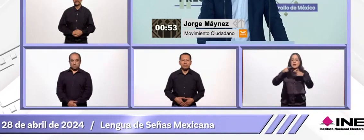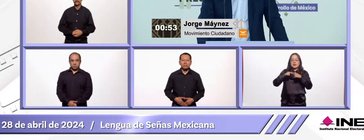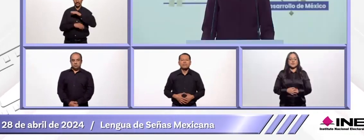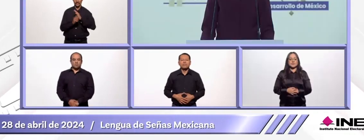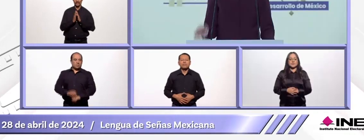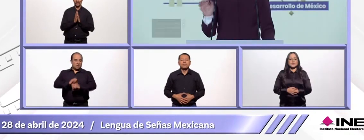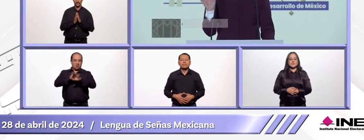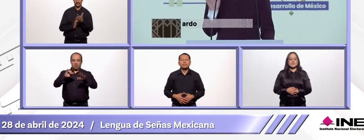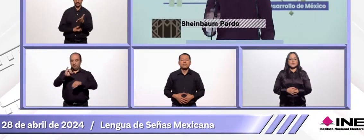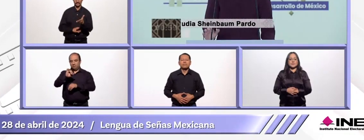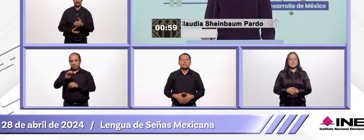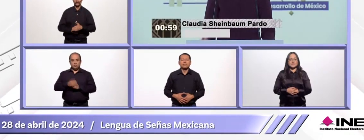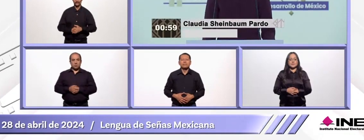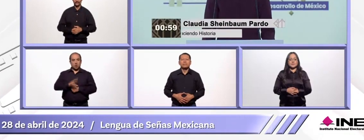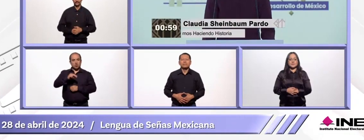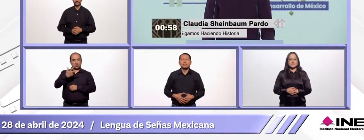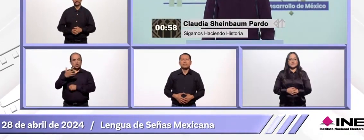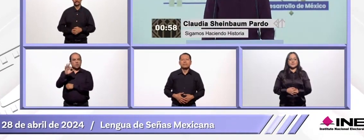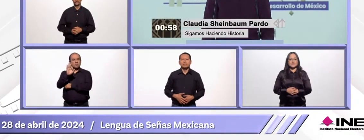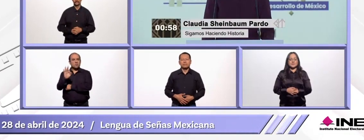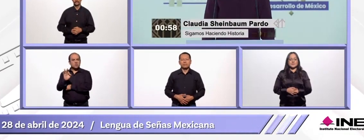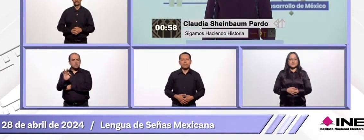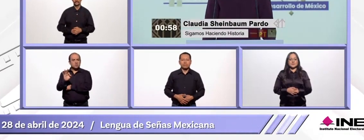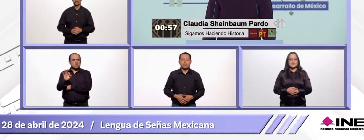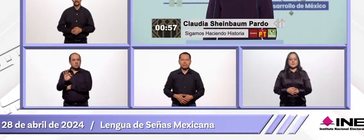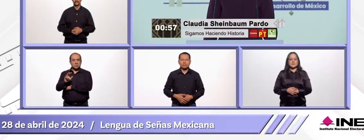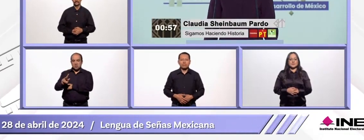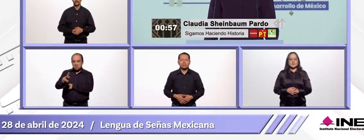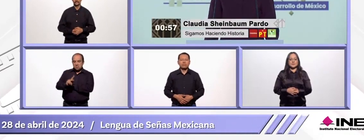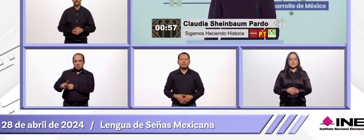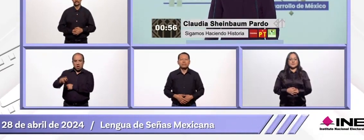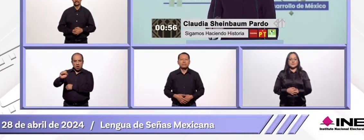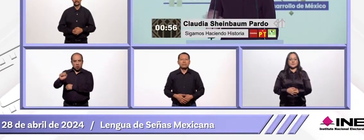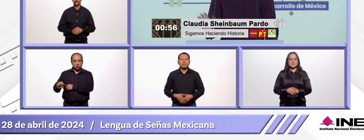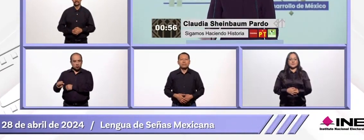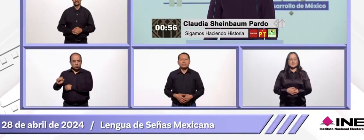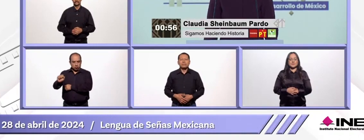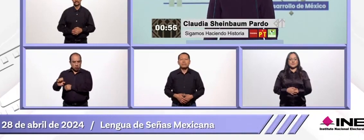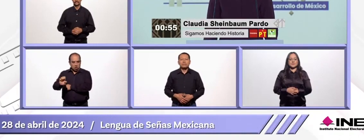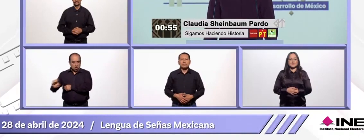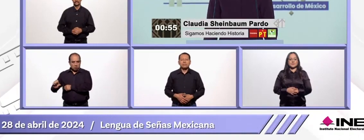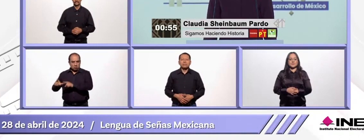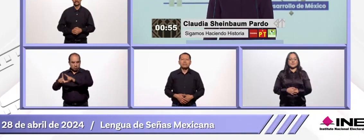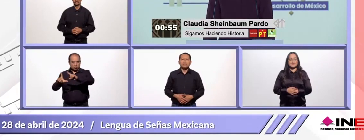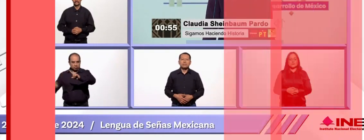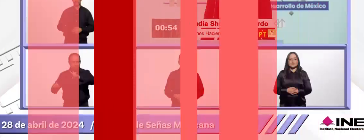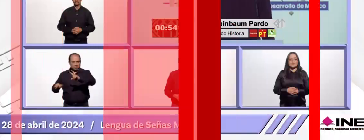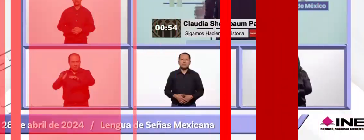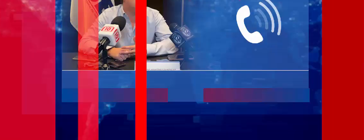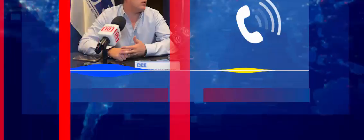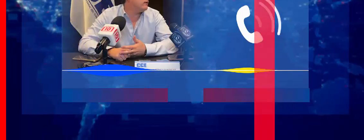fundamentales para que de esta manera la población pueda decidir en quién votar en la próxima jornada electoral.